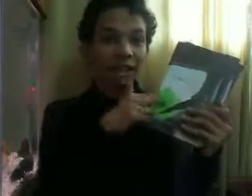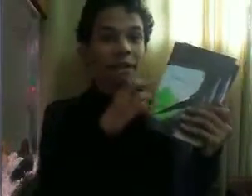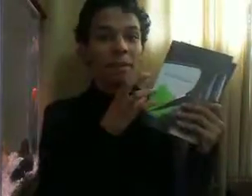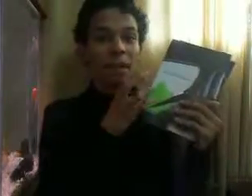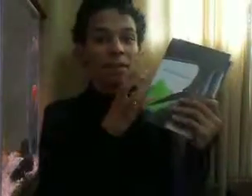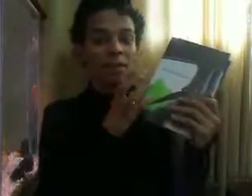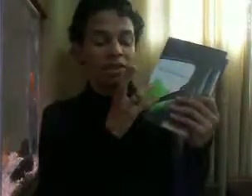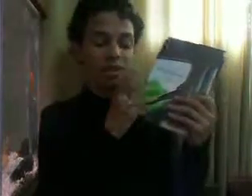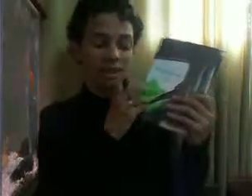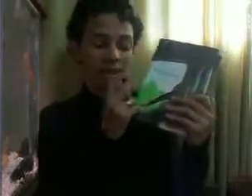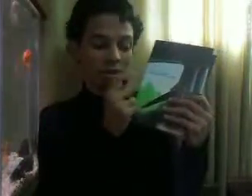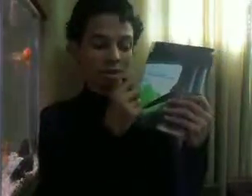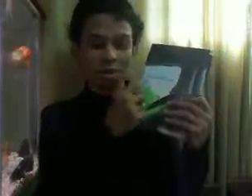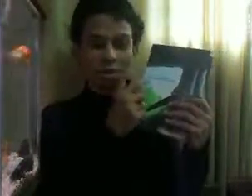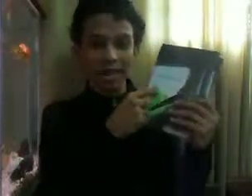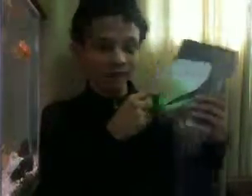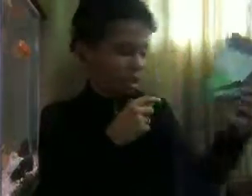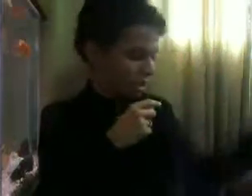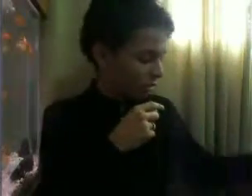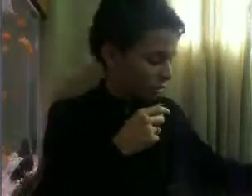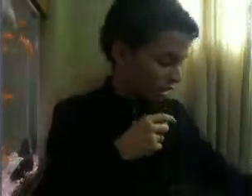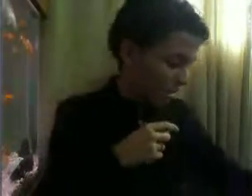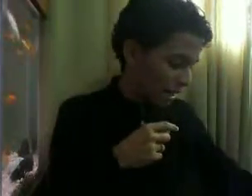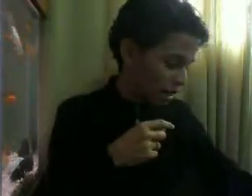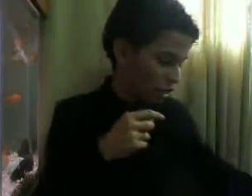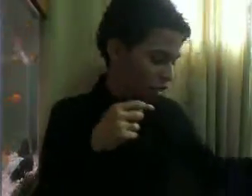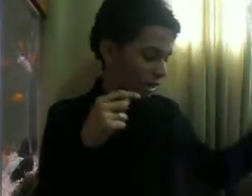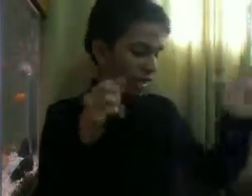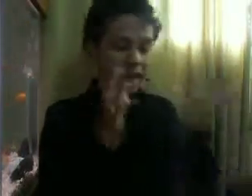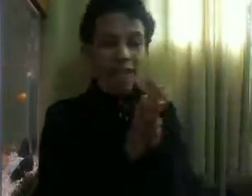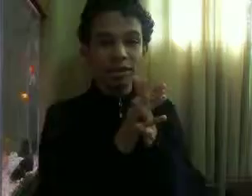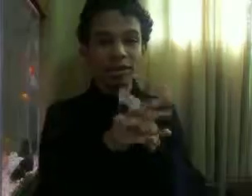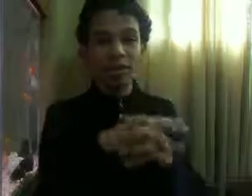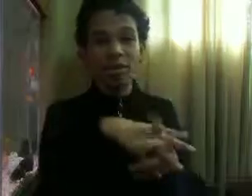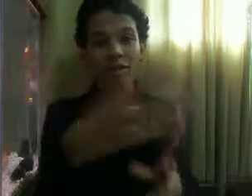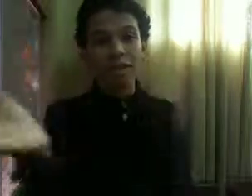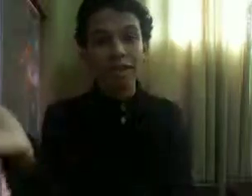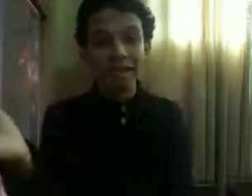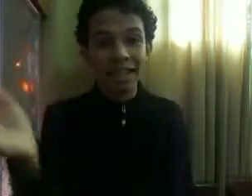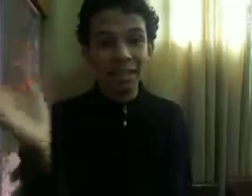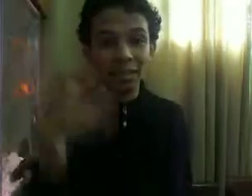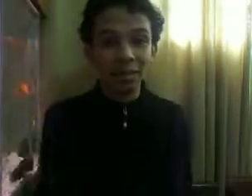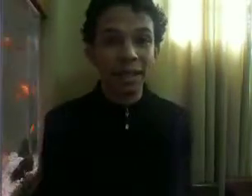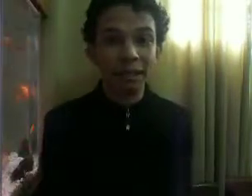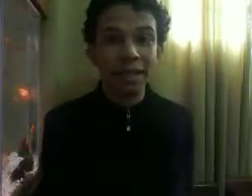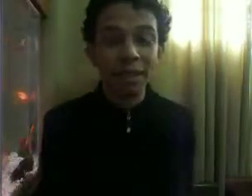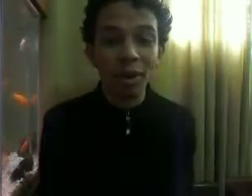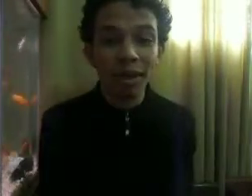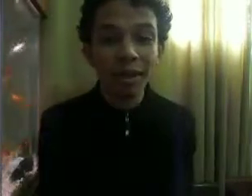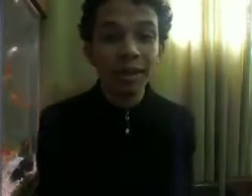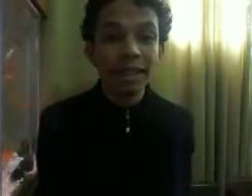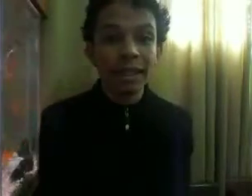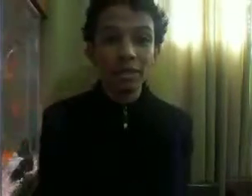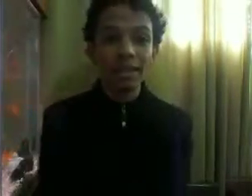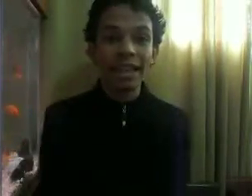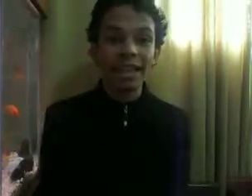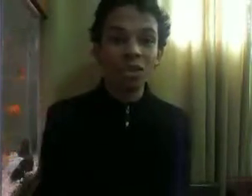Para o meu vídeo Falando sobre este livro Lá embaixo É isso então Eu não vou falar mais nada Para não dar spoiler Não se esqueça De